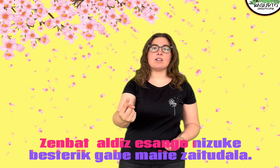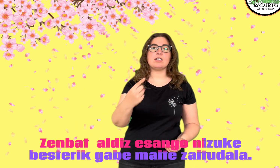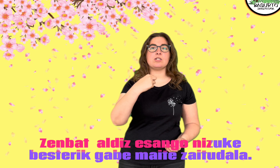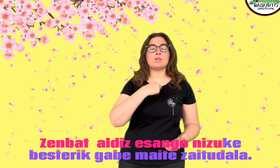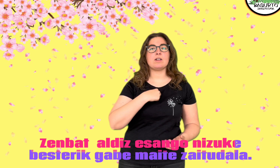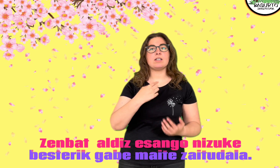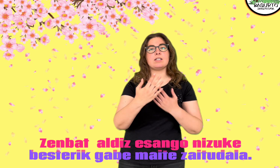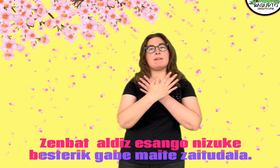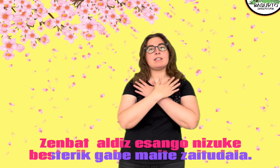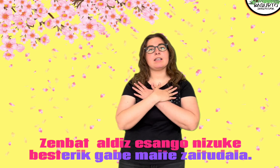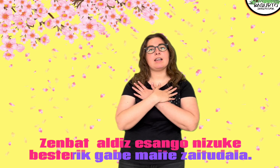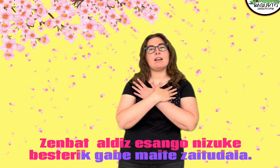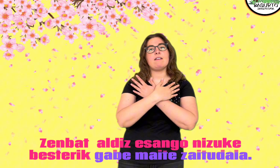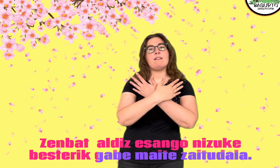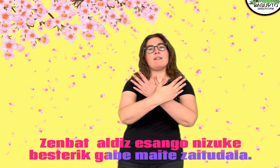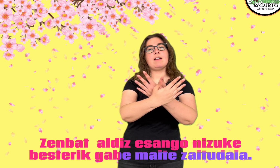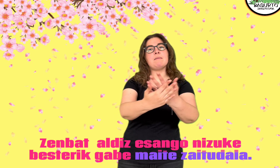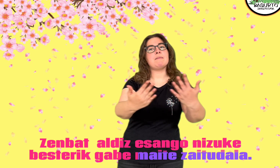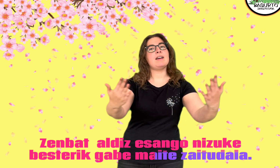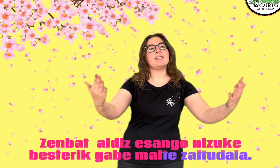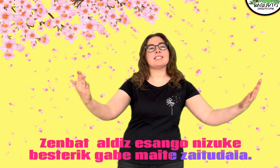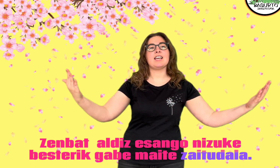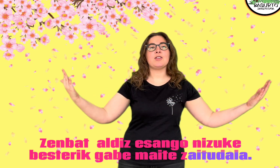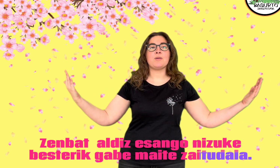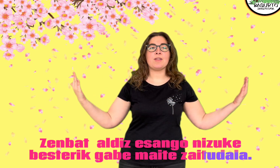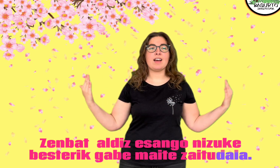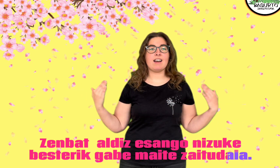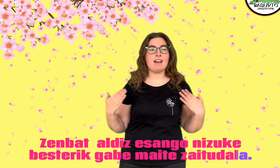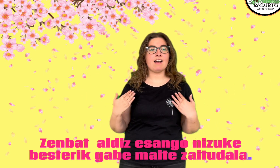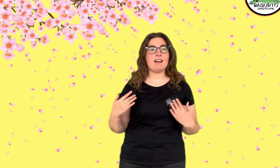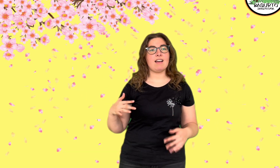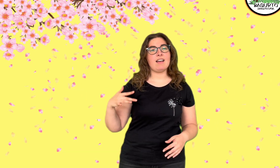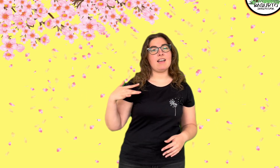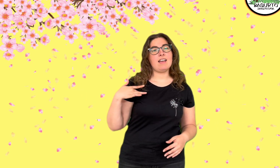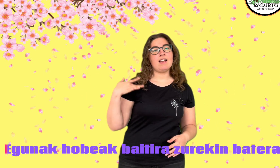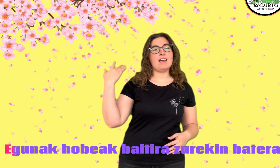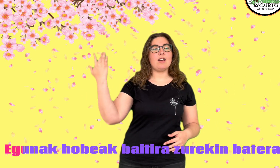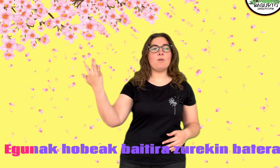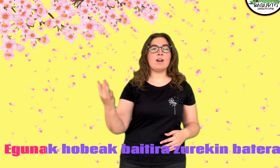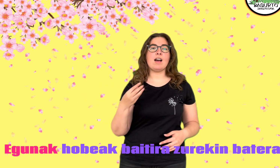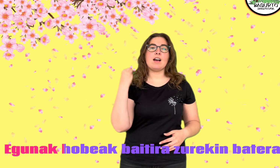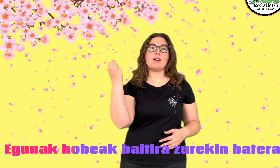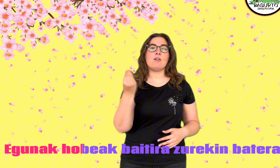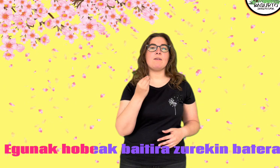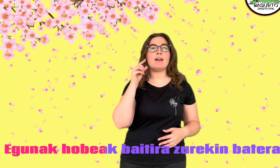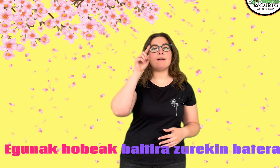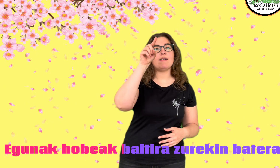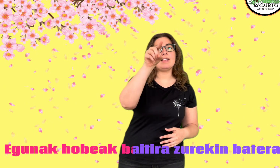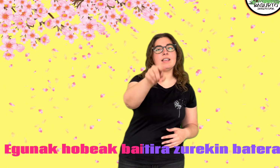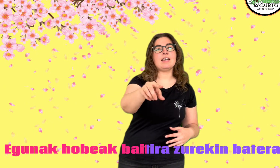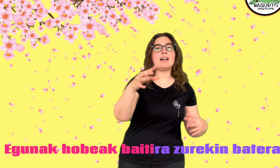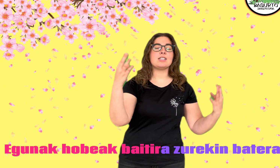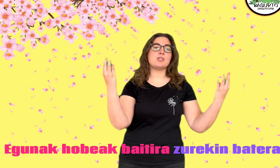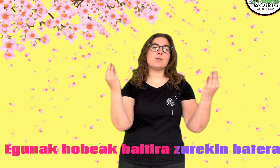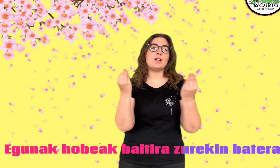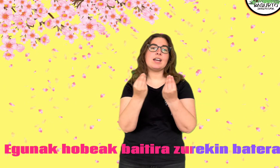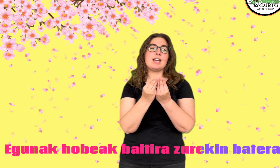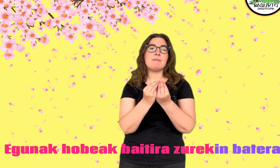nizuke beste erigabe maite zaiku dela Egunako behak baitira zurekin